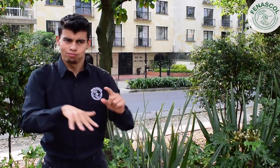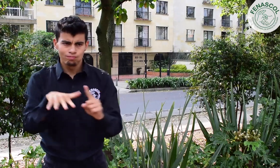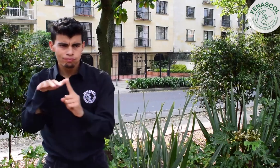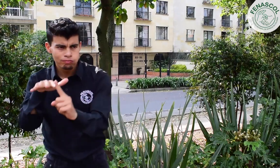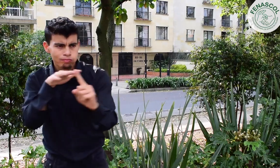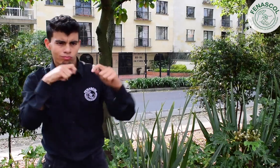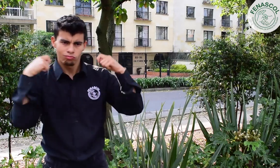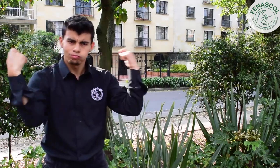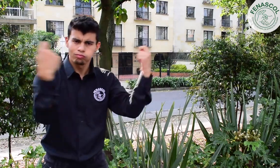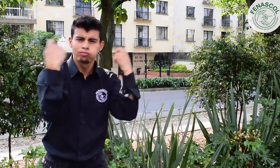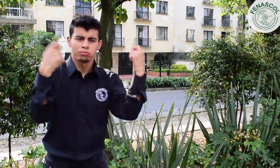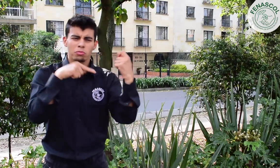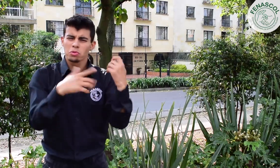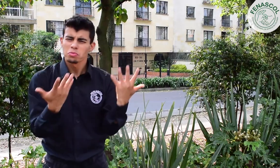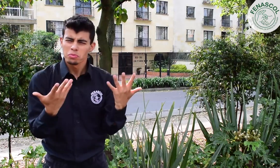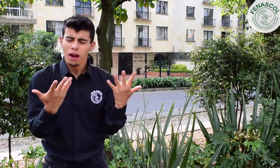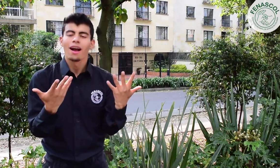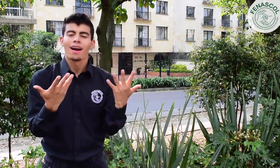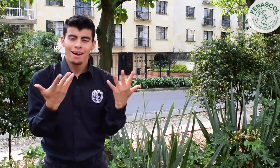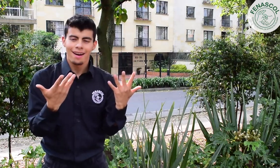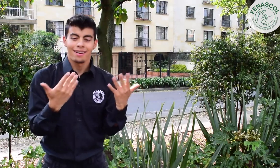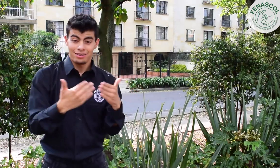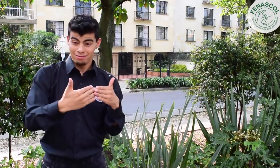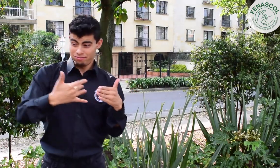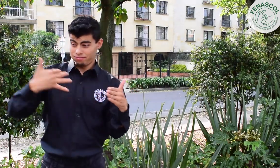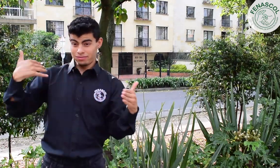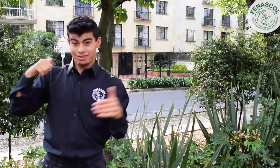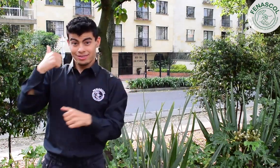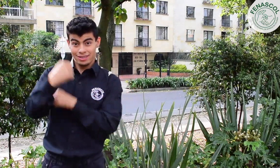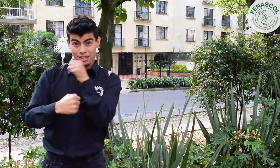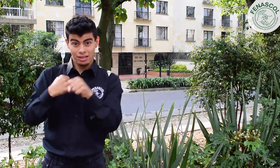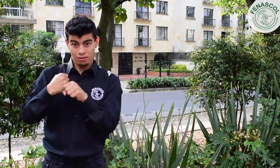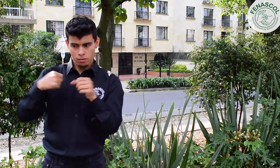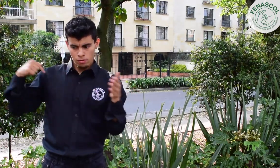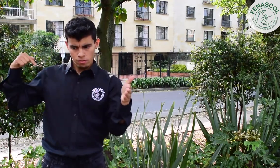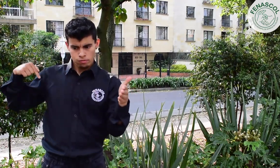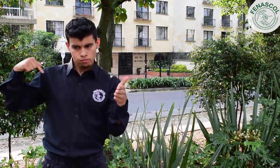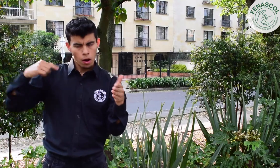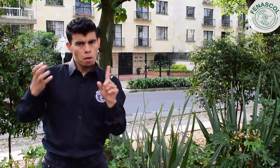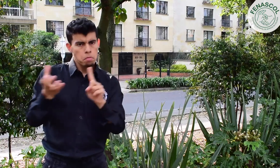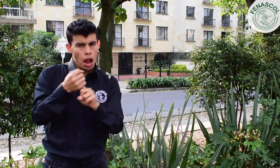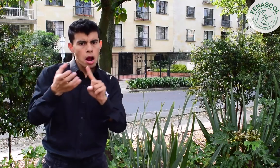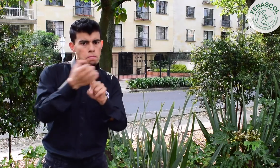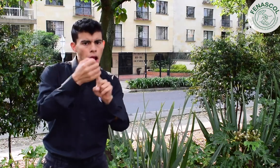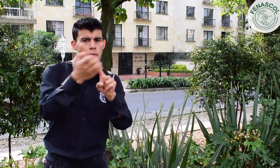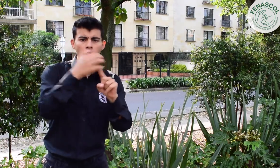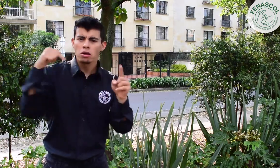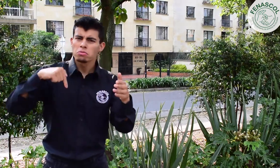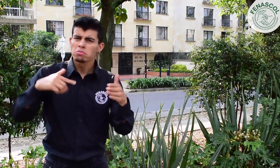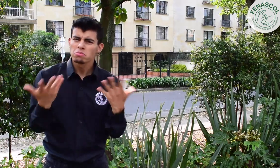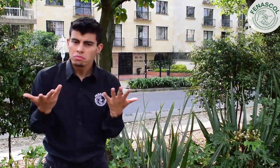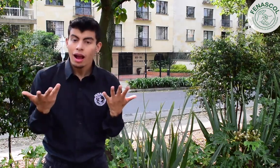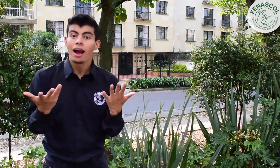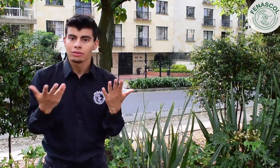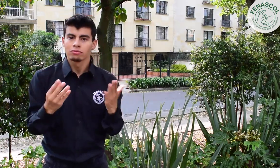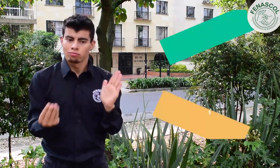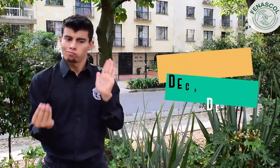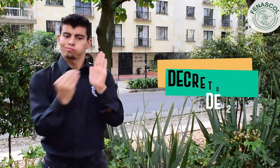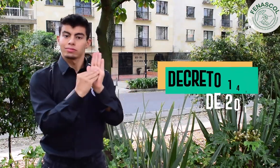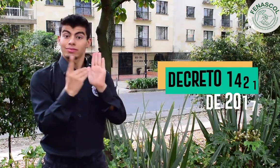Ha sido una lucha de las personas con discapacidad durante estos 10 años, un camino en donde se han logrado varias cosas, entre ellas